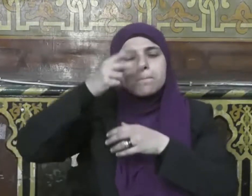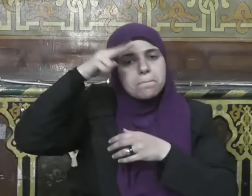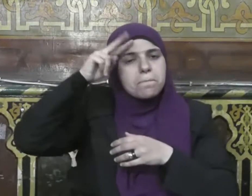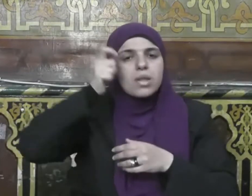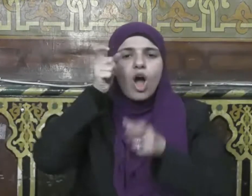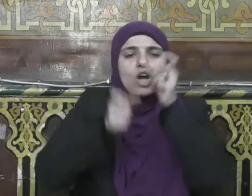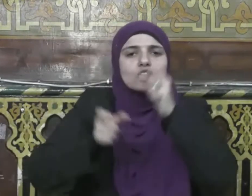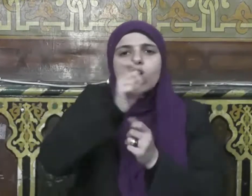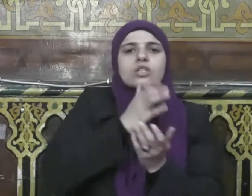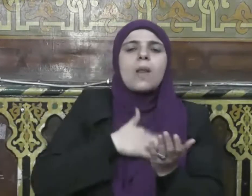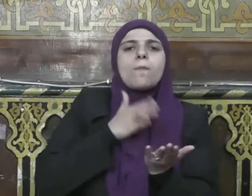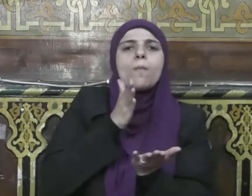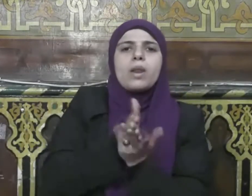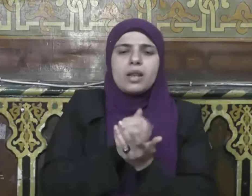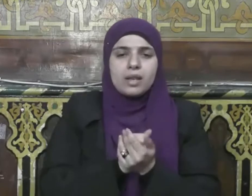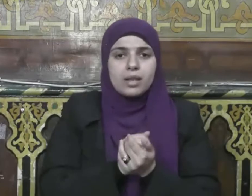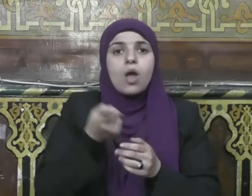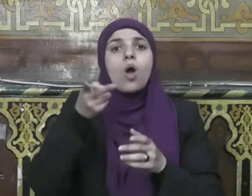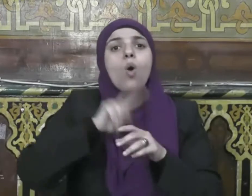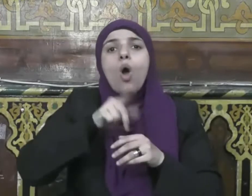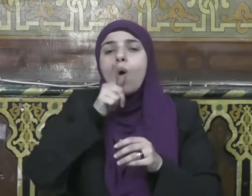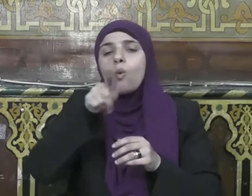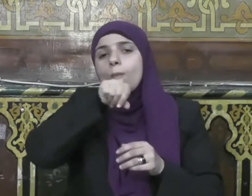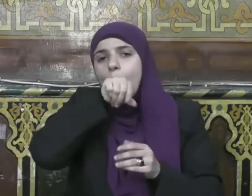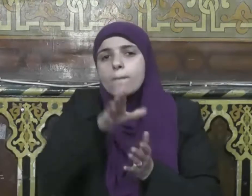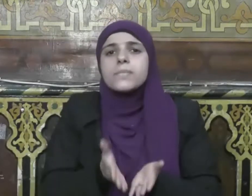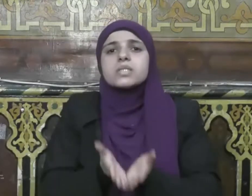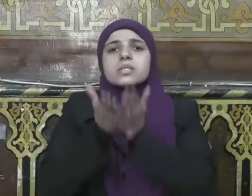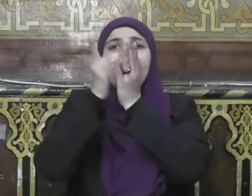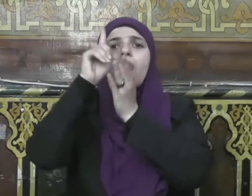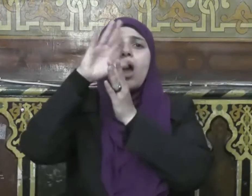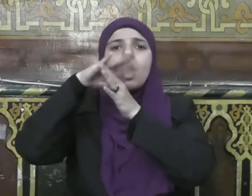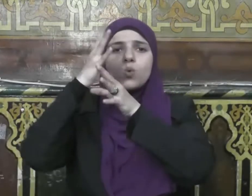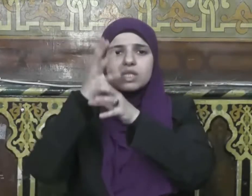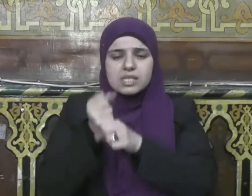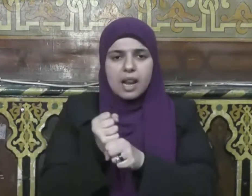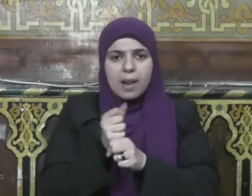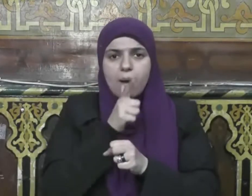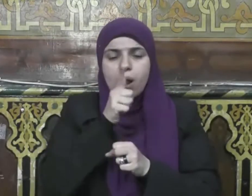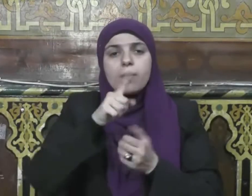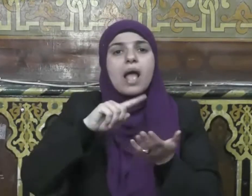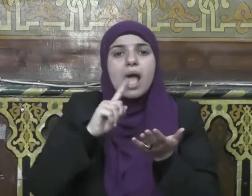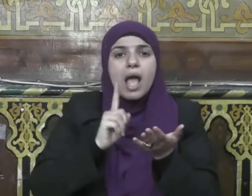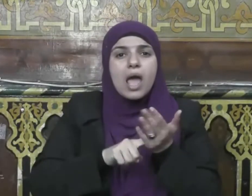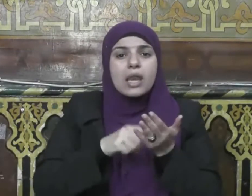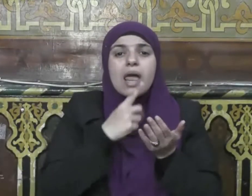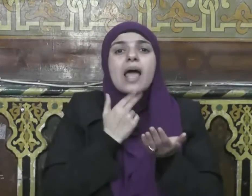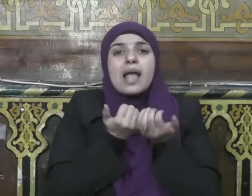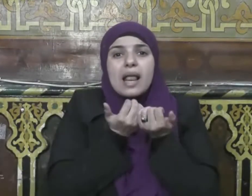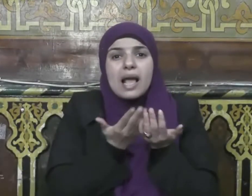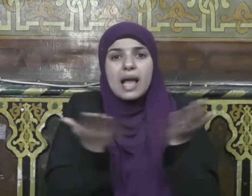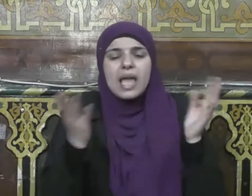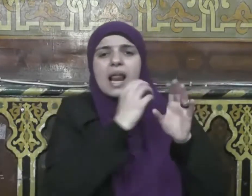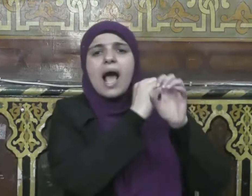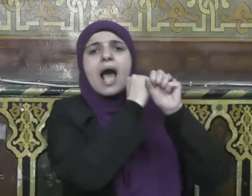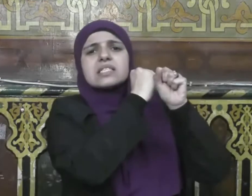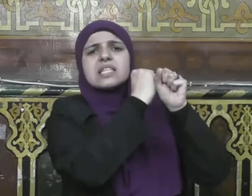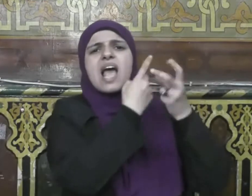إن هذا الخير خزائن ولتلك الخزائن مفاتيح فطوبى